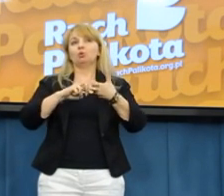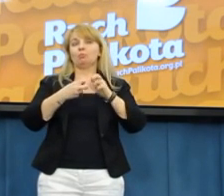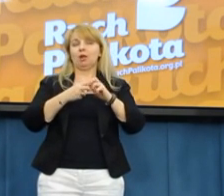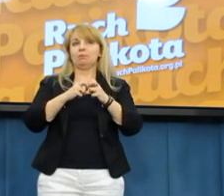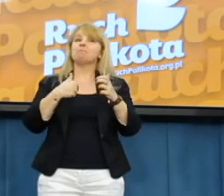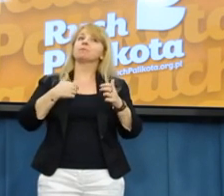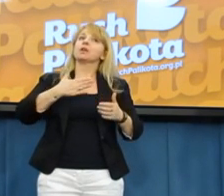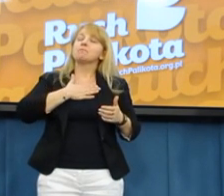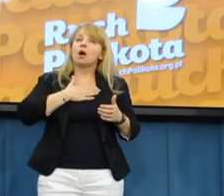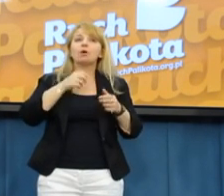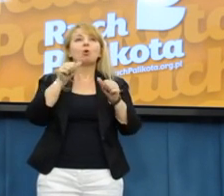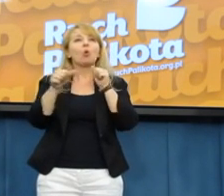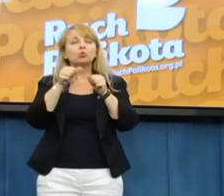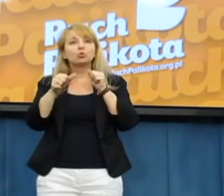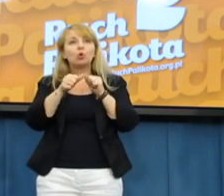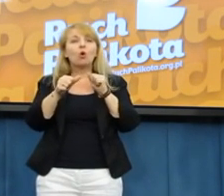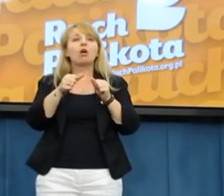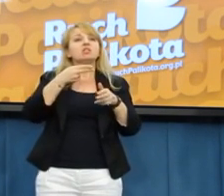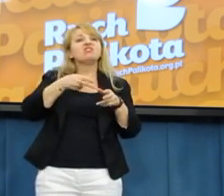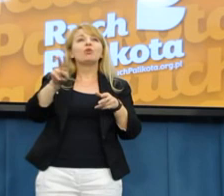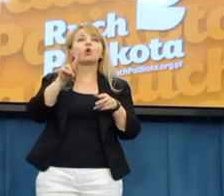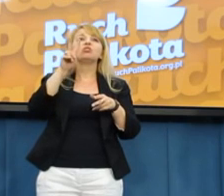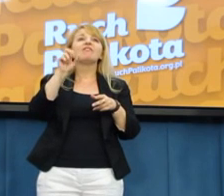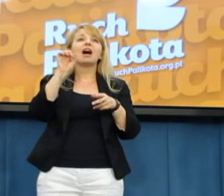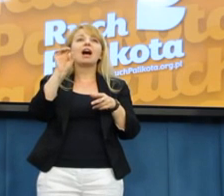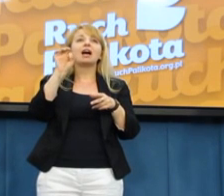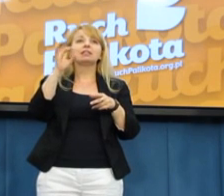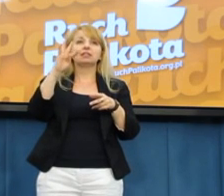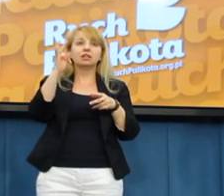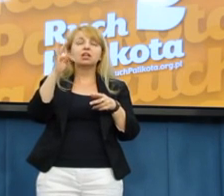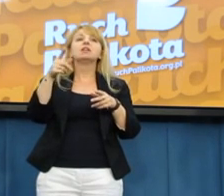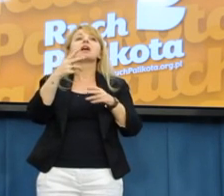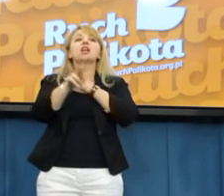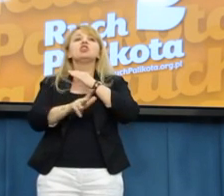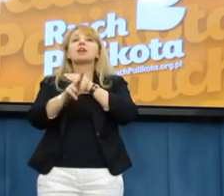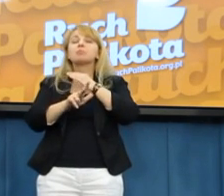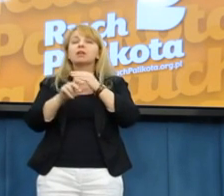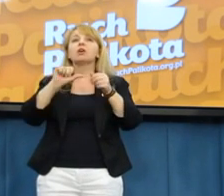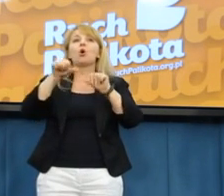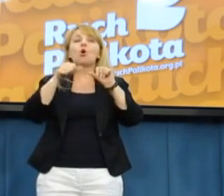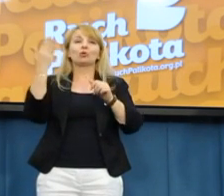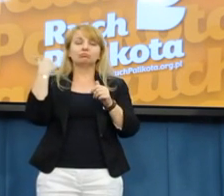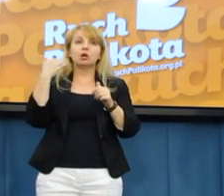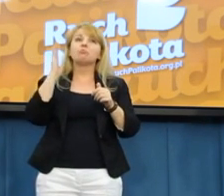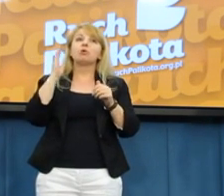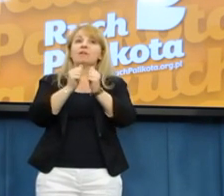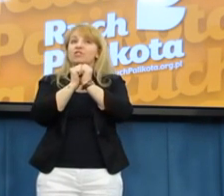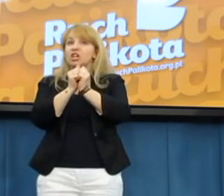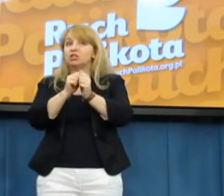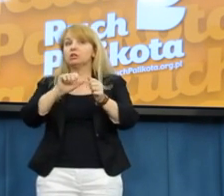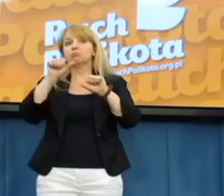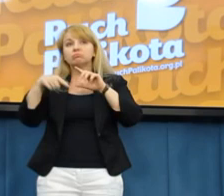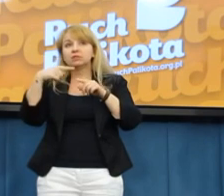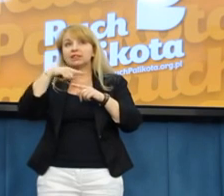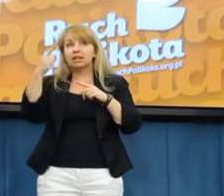Miałem kontroli zwrotu VAT-u za miesiąc sierpień, później za miesiąc wrzecień, a także i